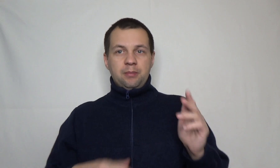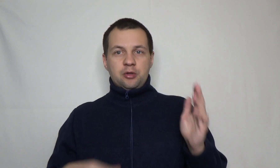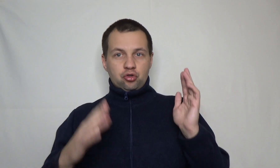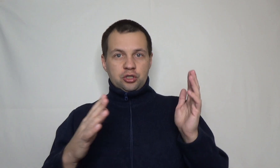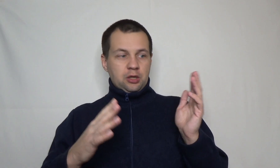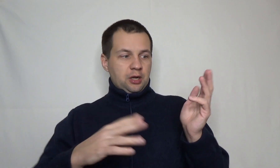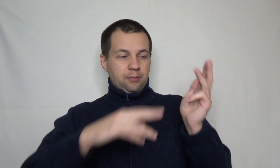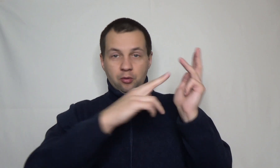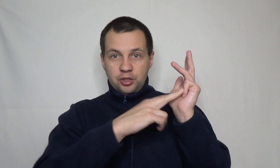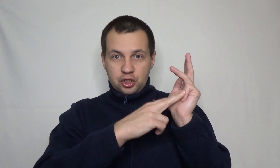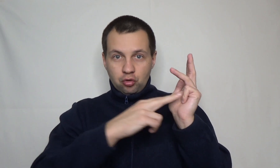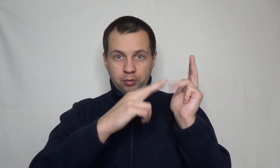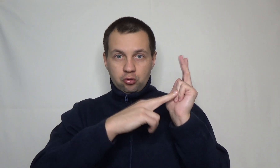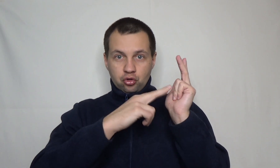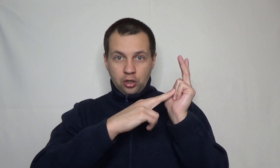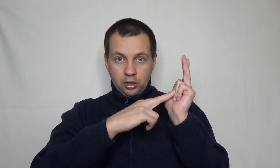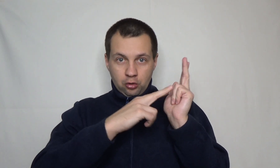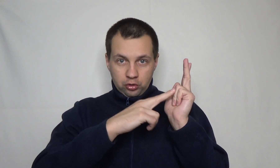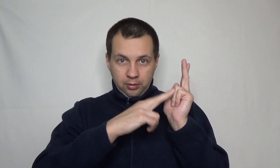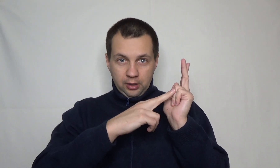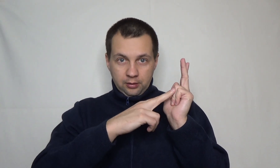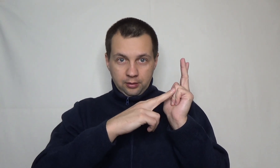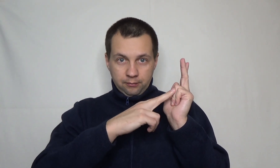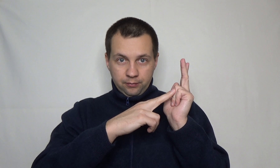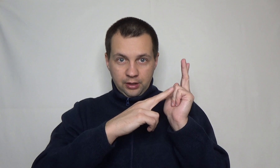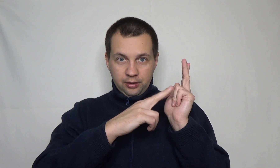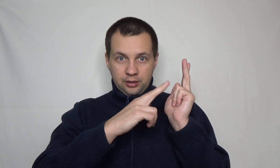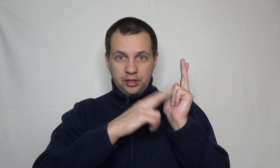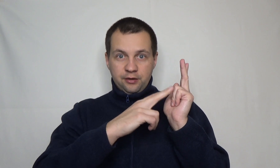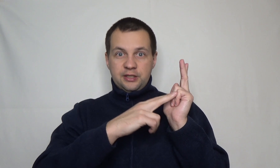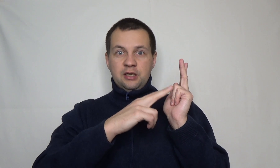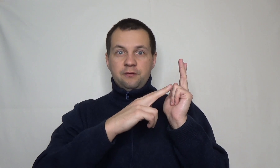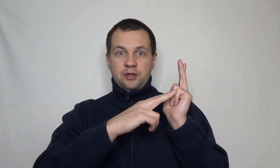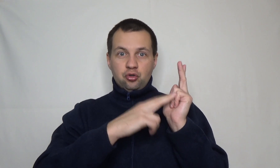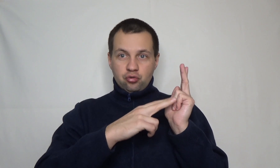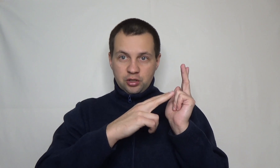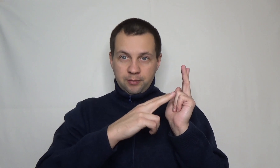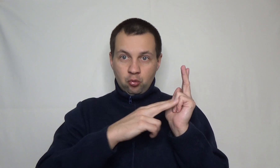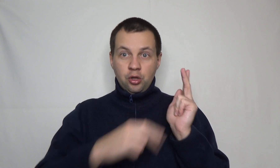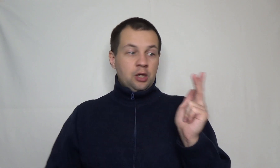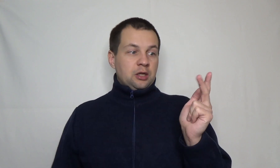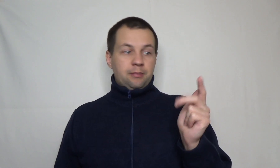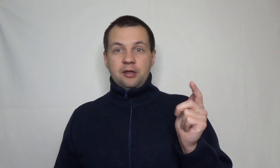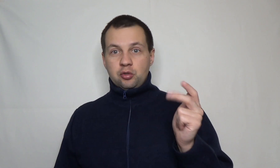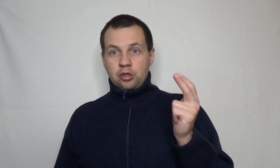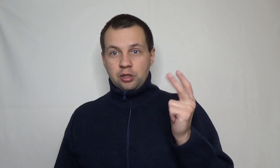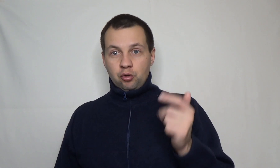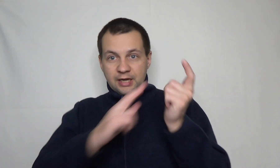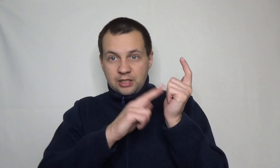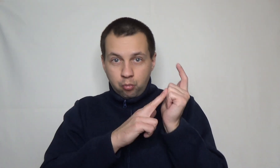Помимо того, что я сказал ранее, про медицину и про то, что у тебя нет нервных тиков, и ты чувствуешь себя спокойно, добавился вот этот вот третий